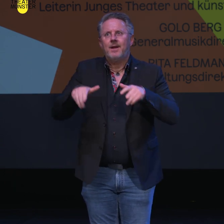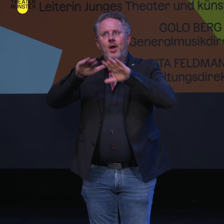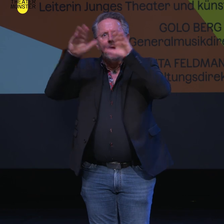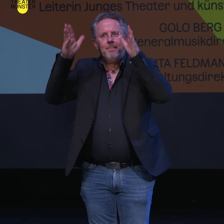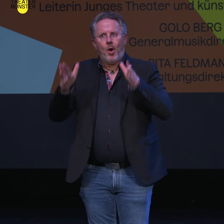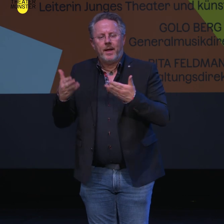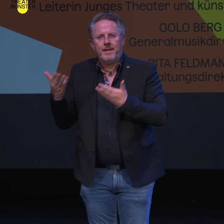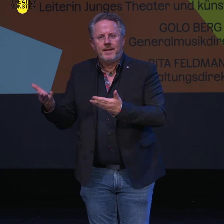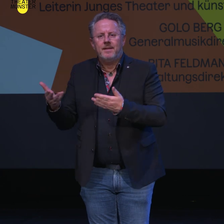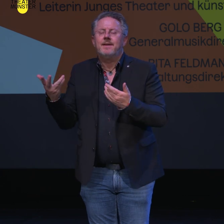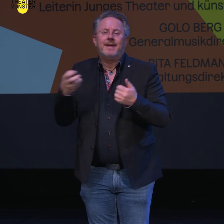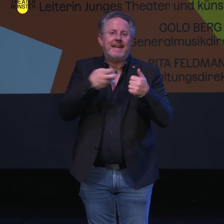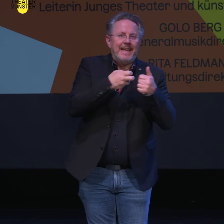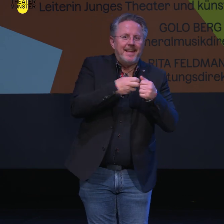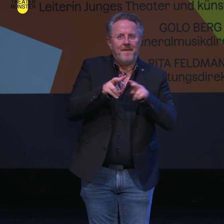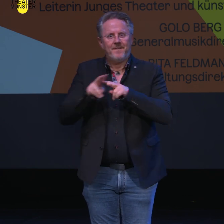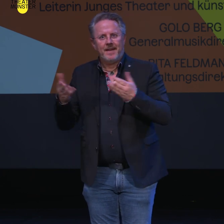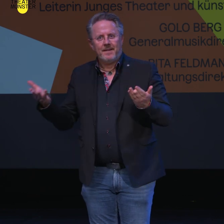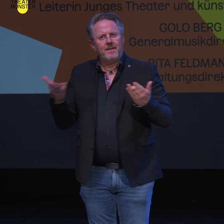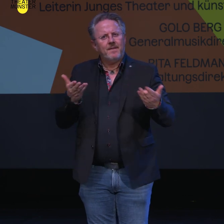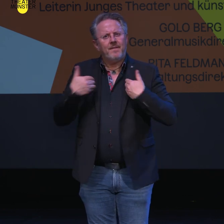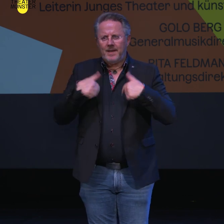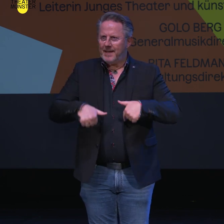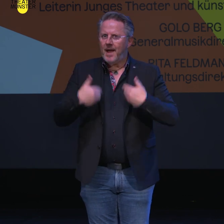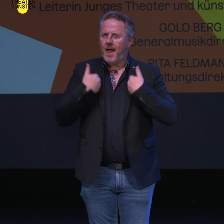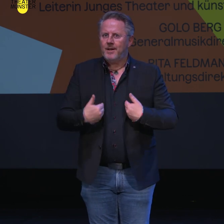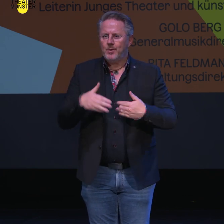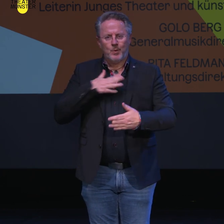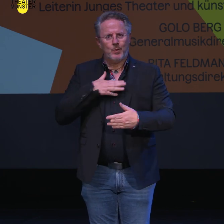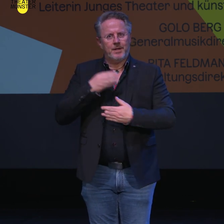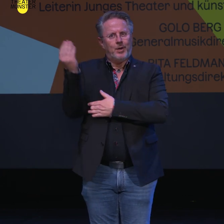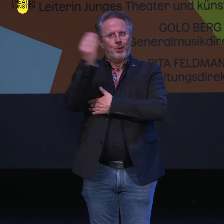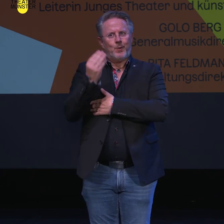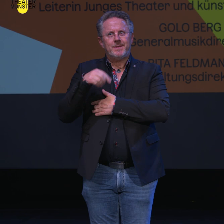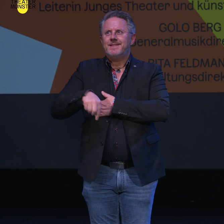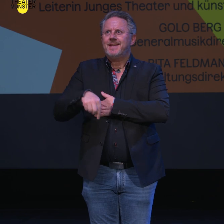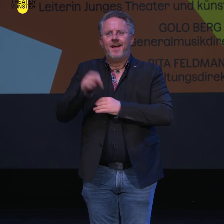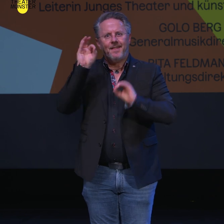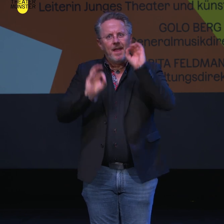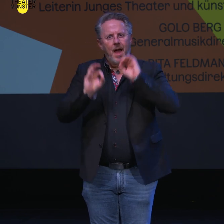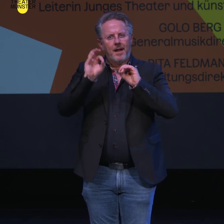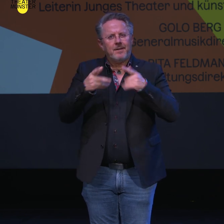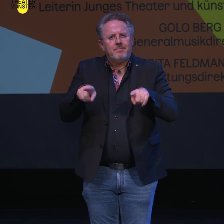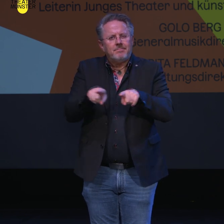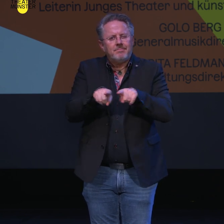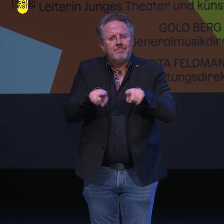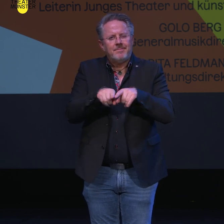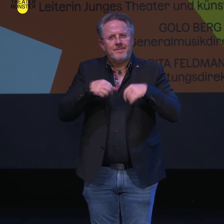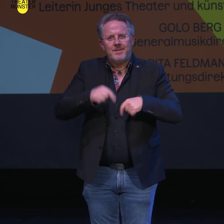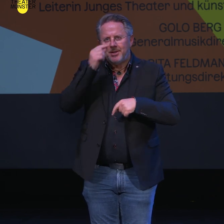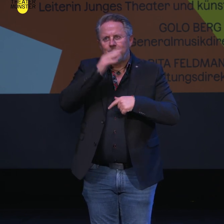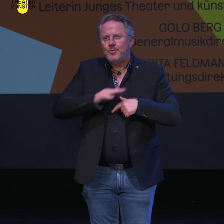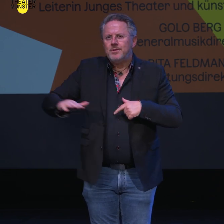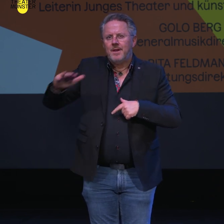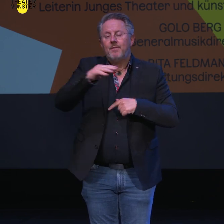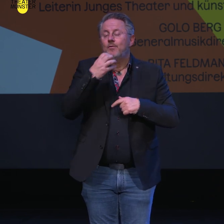Krieg und Frieden, bestimmen die Haltung, mit der wir unsere künstlerische Konzeption für dieses Haus, für diese Stadt und die Region, das Münsterland in